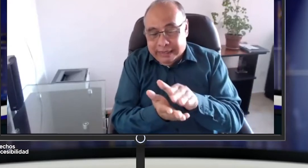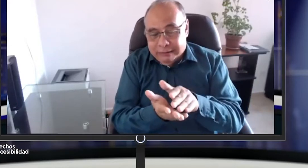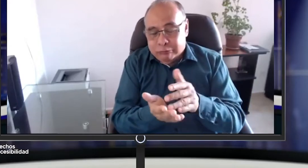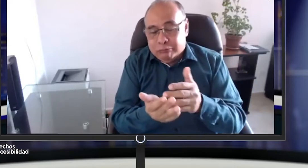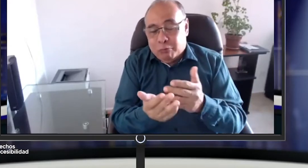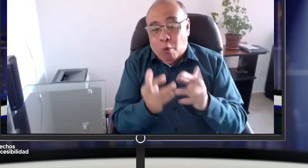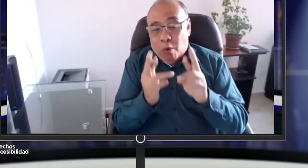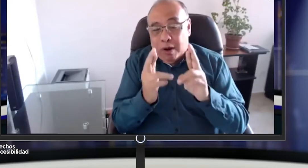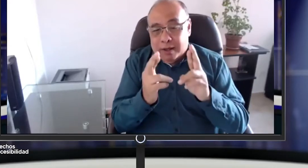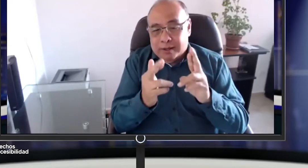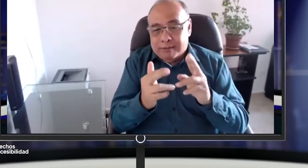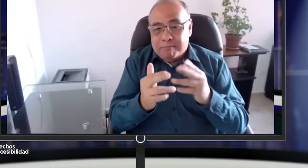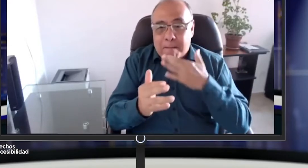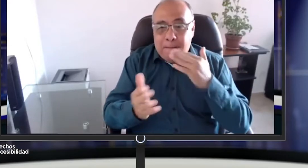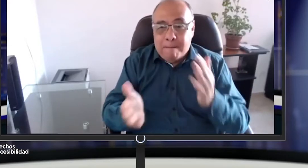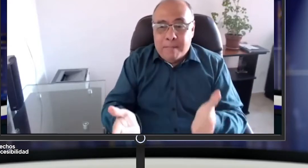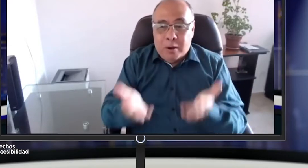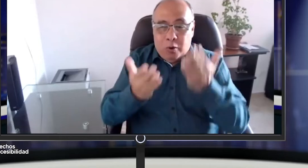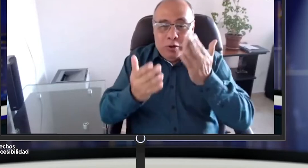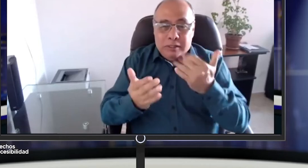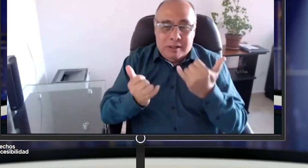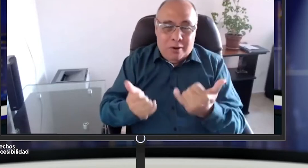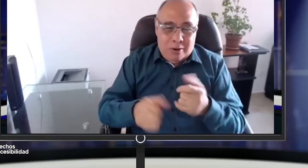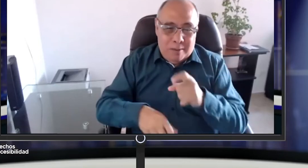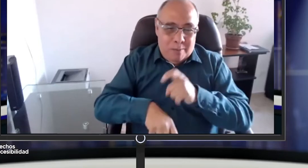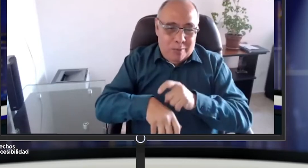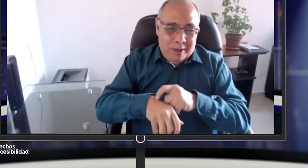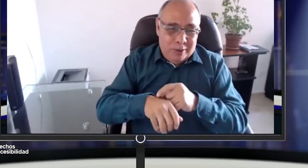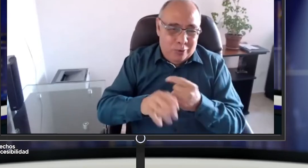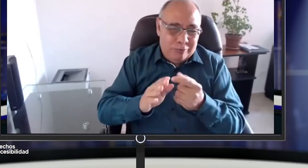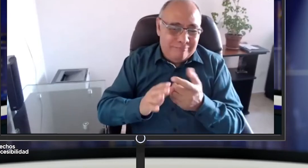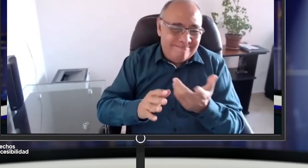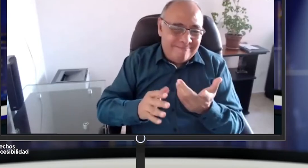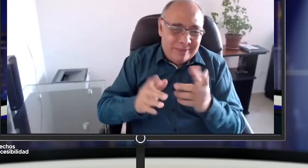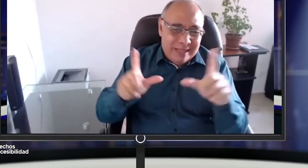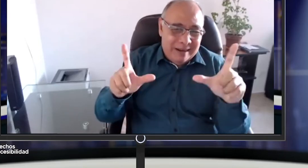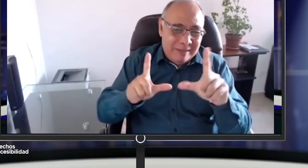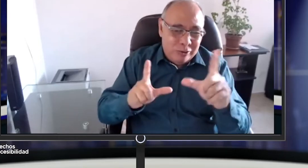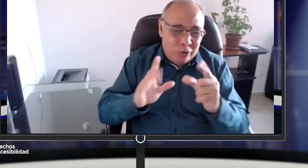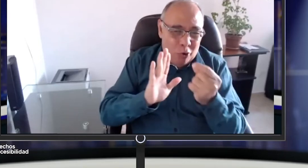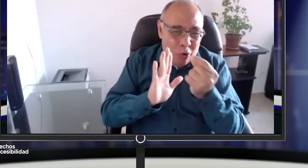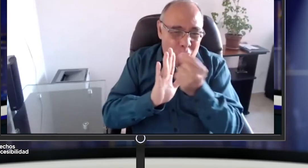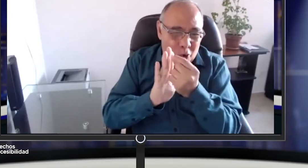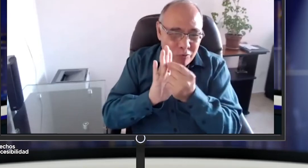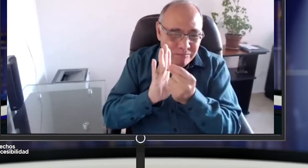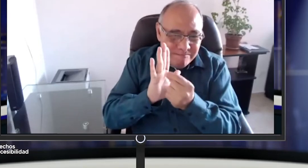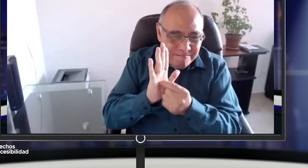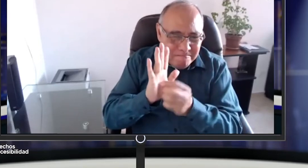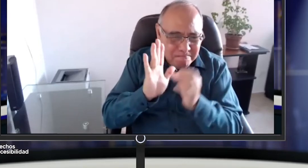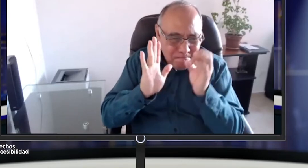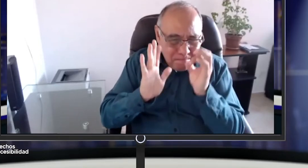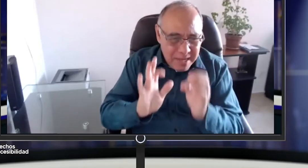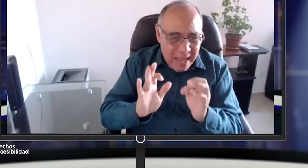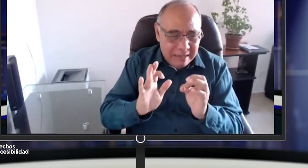ya se recopile toda esta investigación y se tenga en un documento pues sea el momento de mejorar